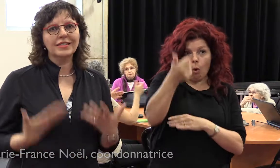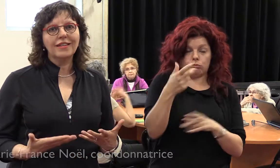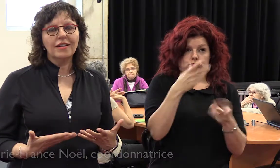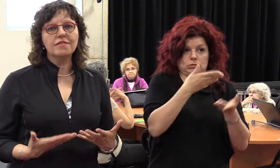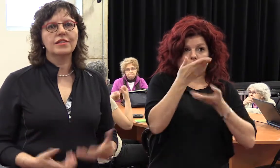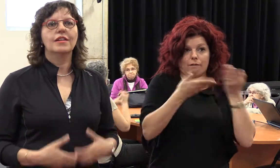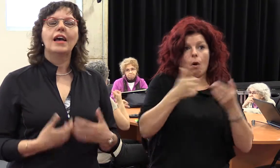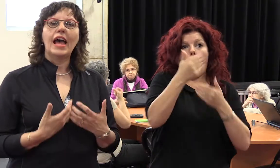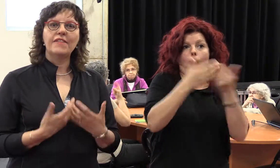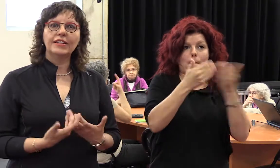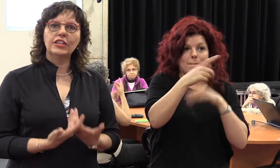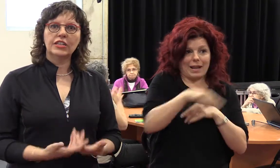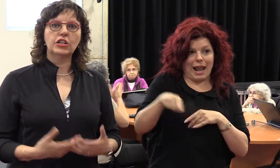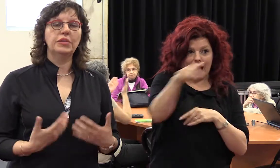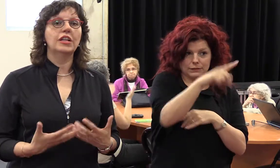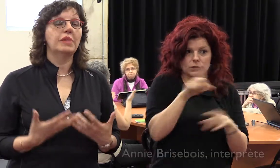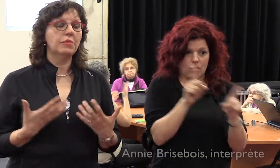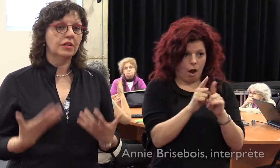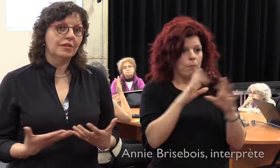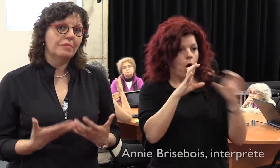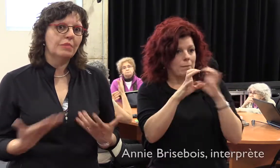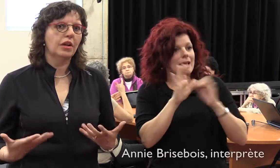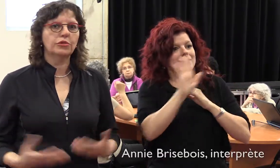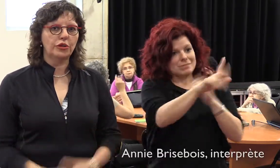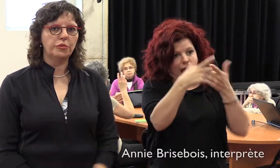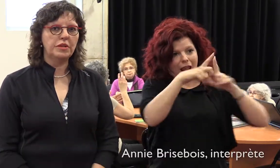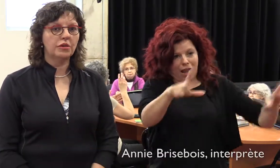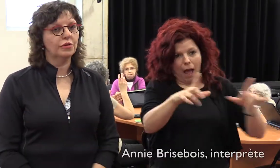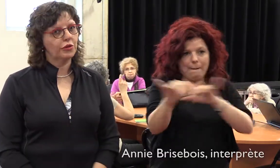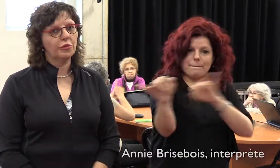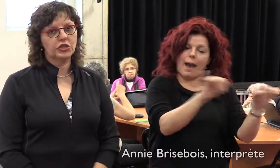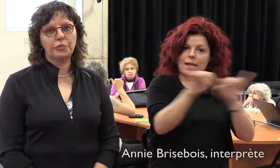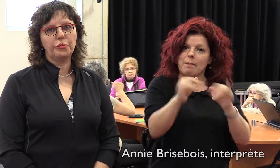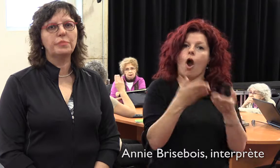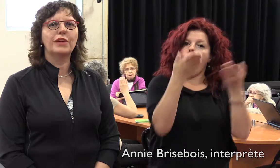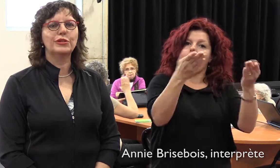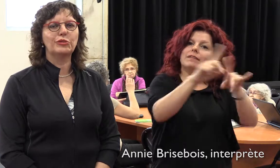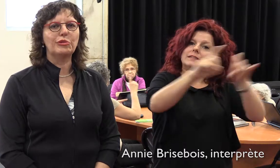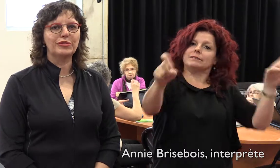sa langue avec des gens qui communiquent la même langue que lui. Donc, chapeau et bravo à tout le monde.